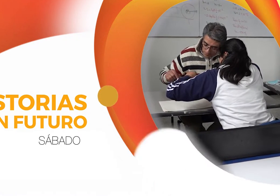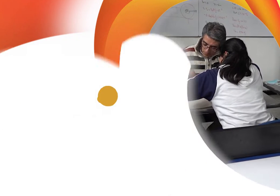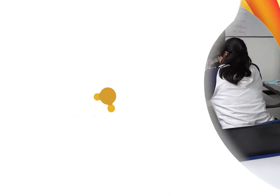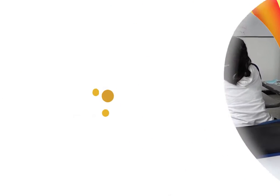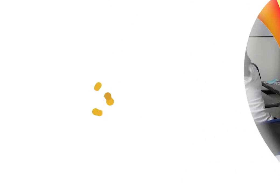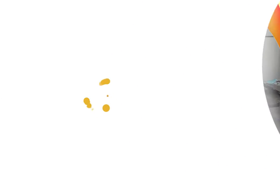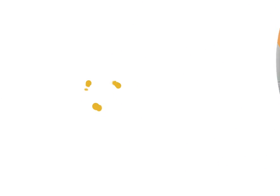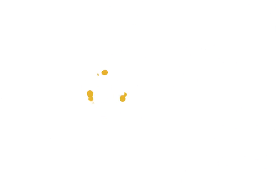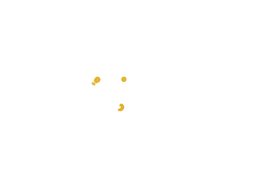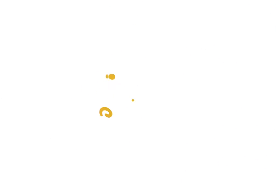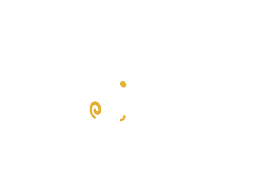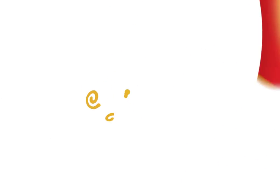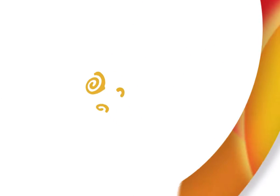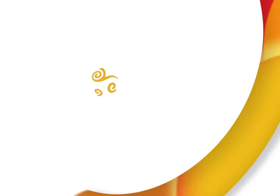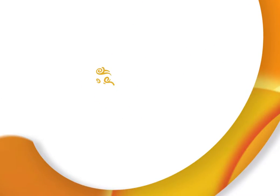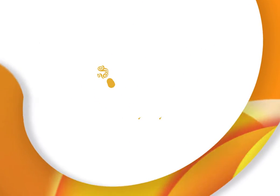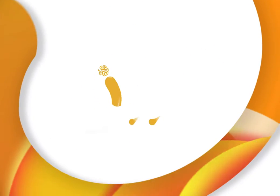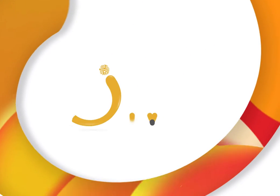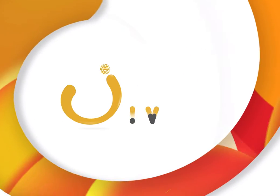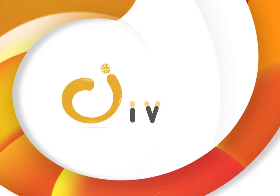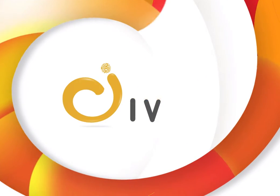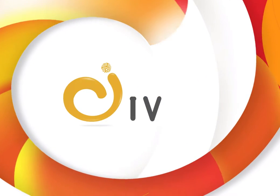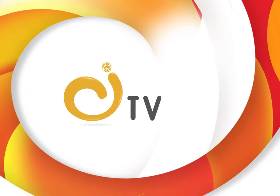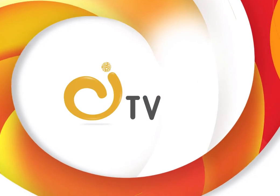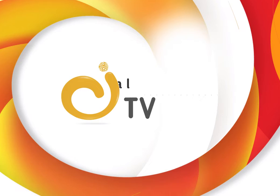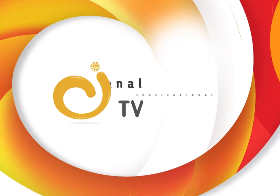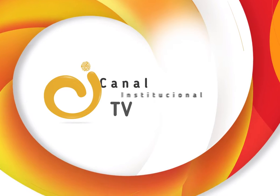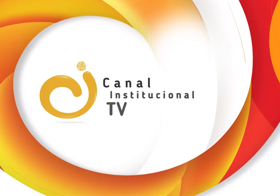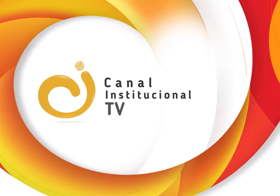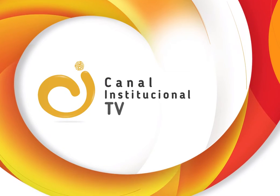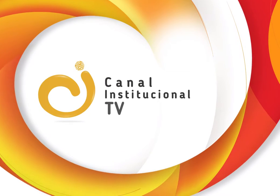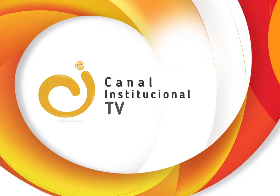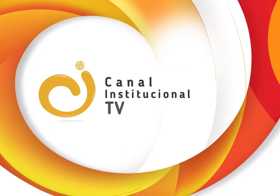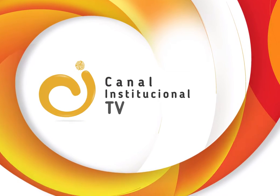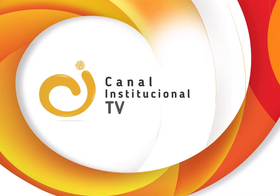Canal Institucional. A Colombia la hacemos todos.